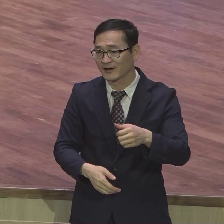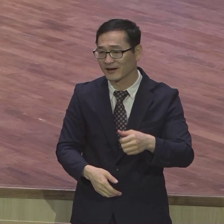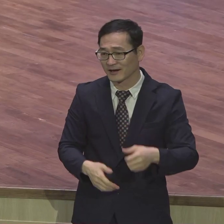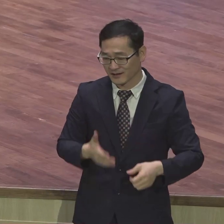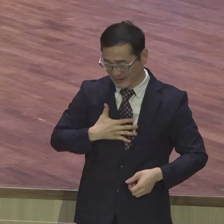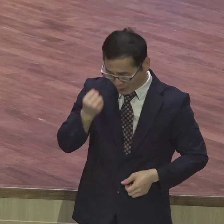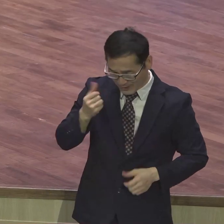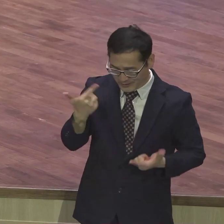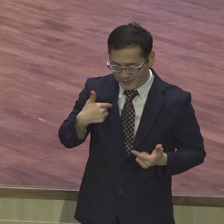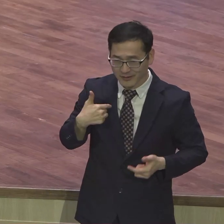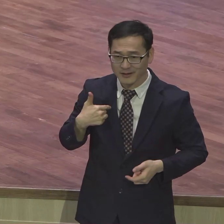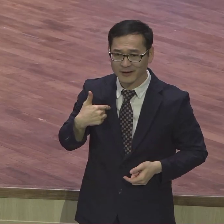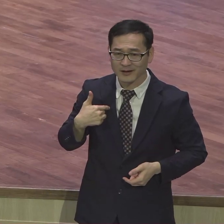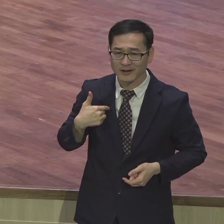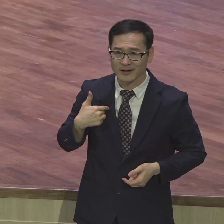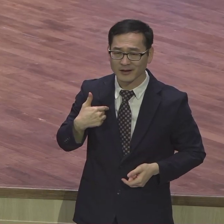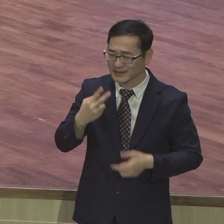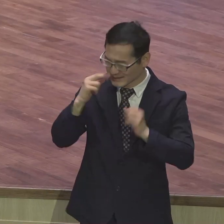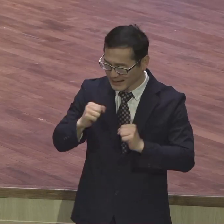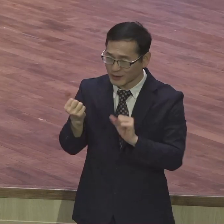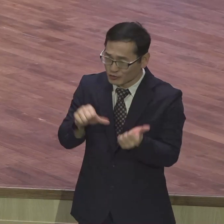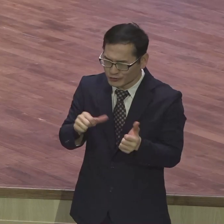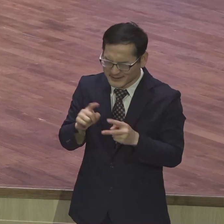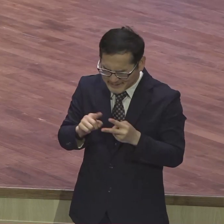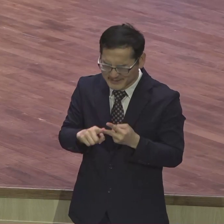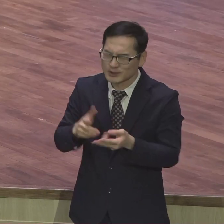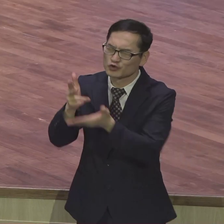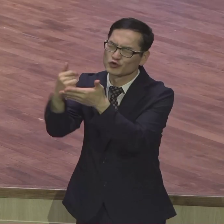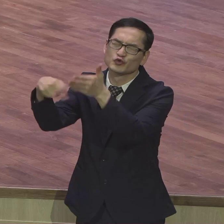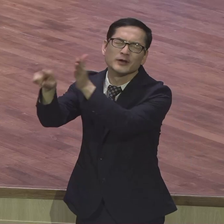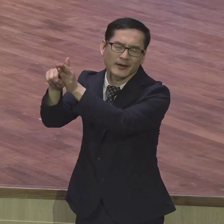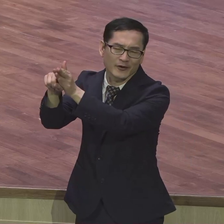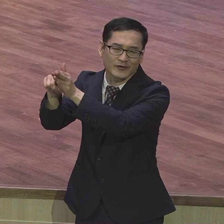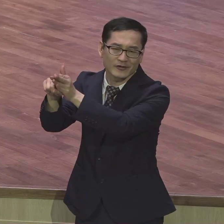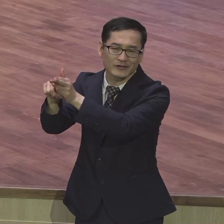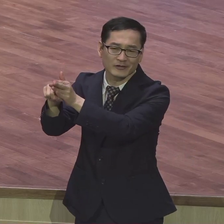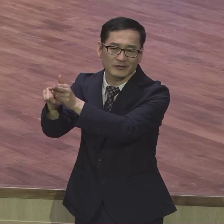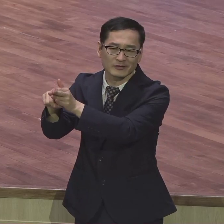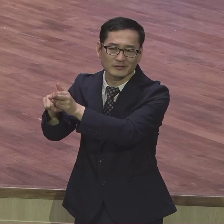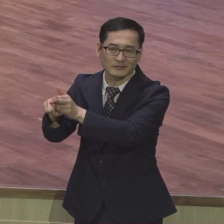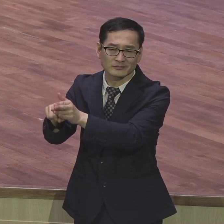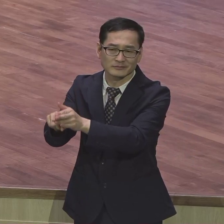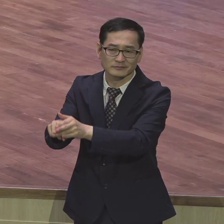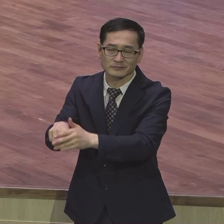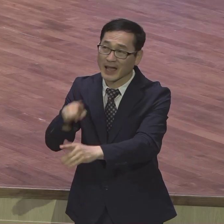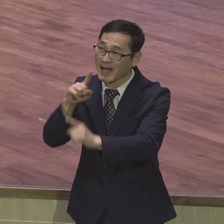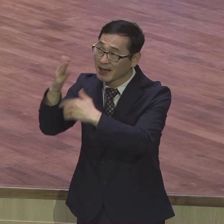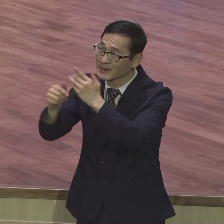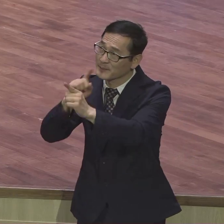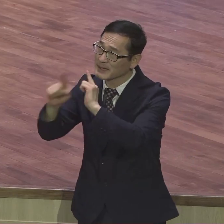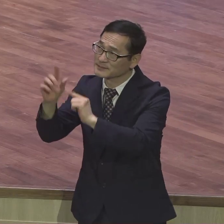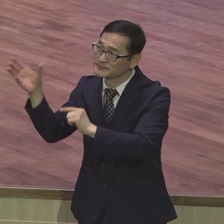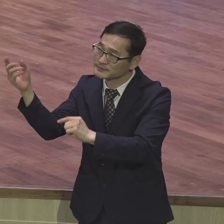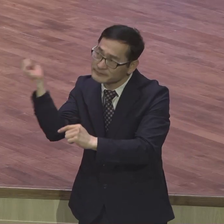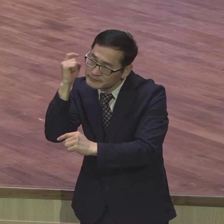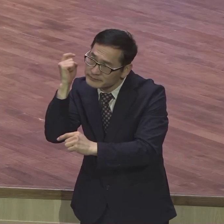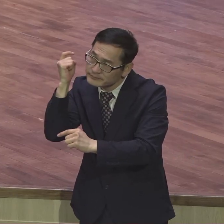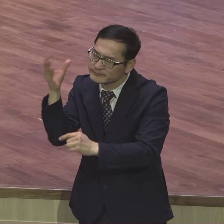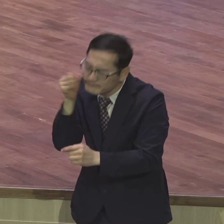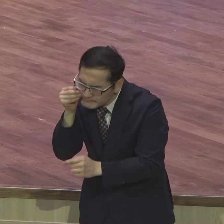죽어도 주를 위하여 여러분이요 이런 하나님의 말씀을 듣고 빨리빨리 갱신개혁에 나가야지 죽으나